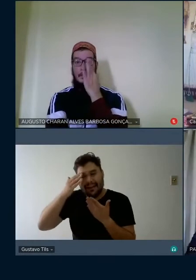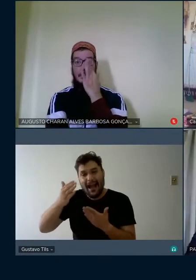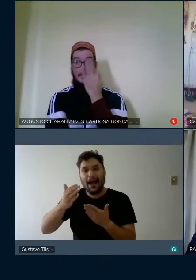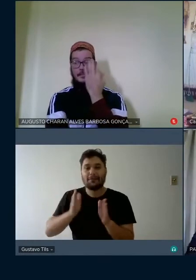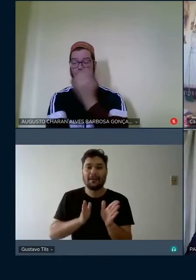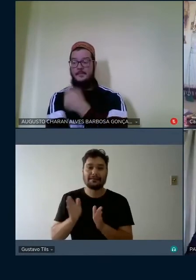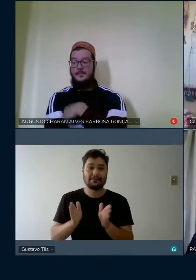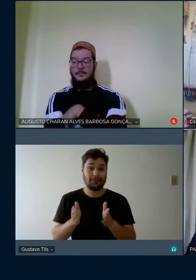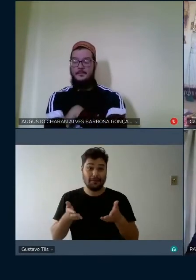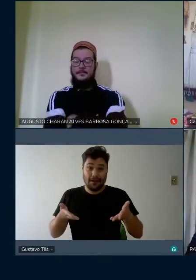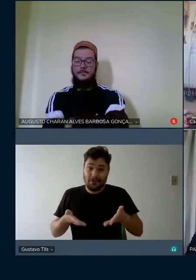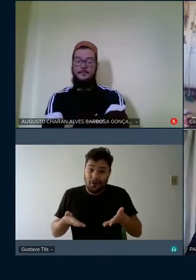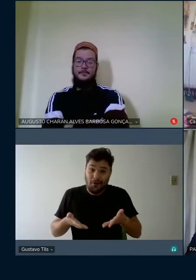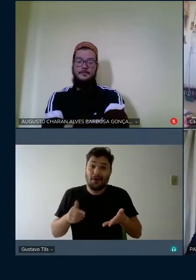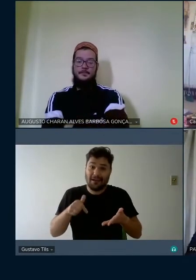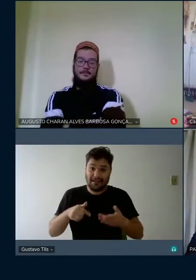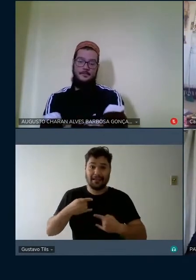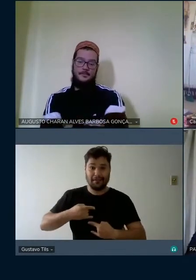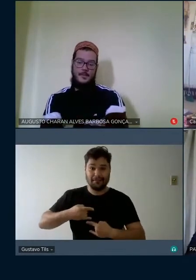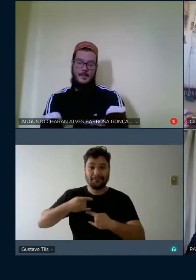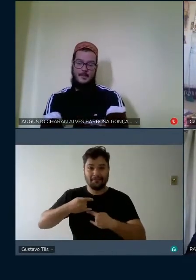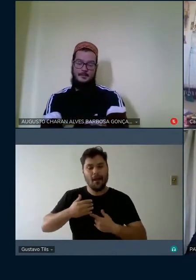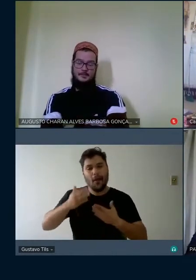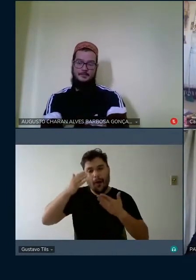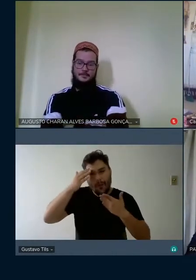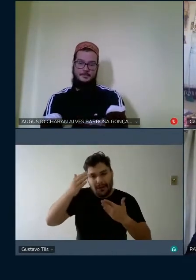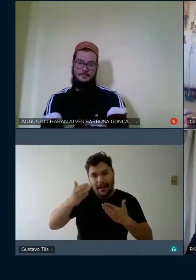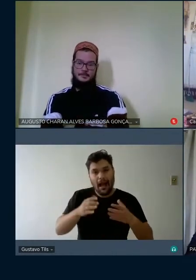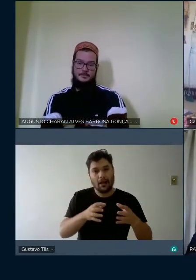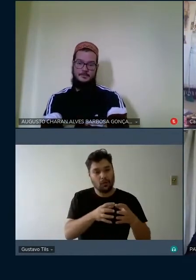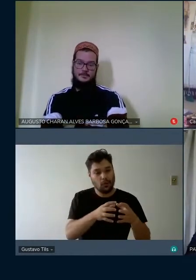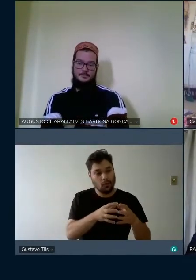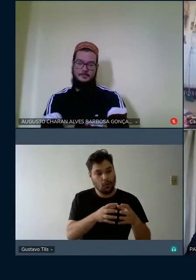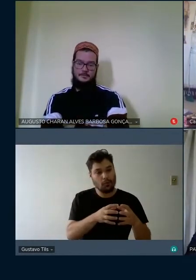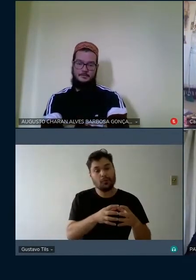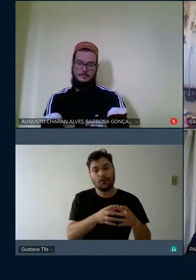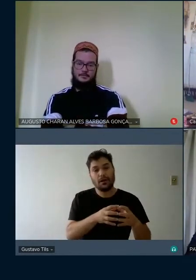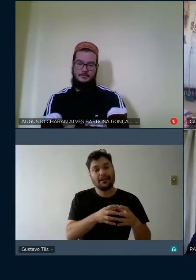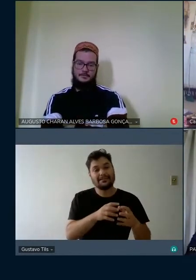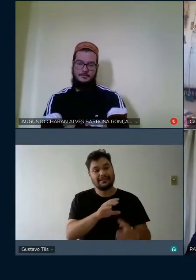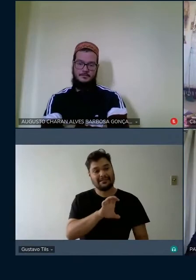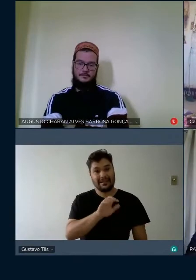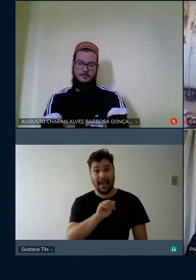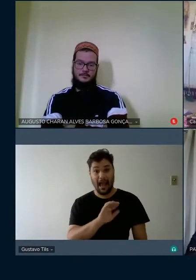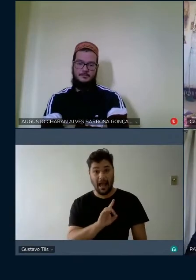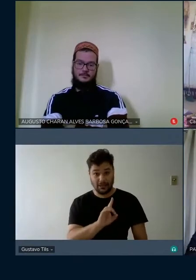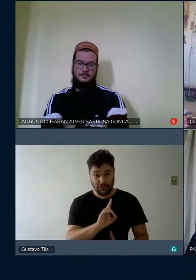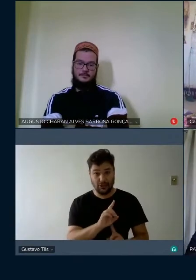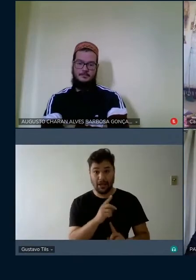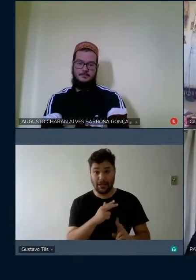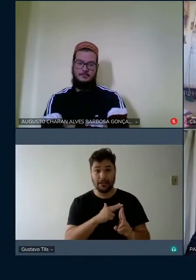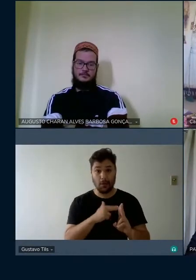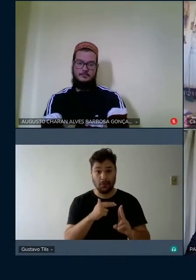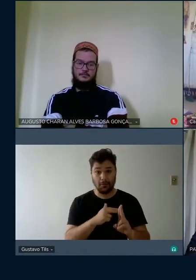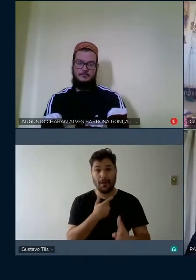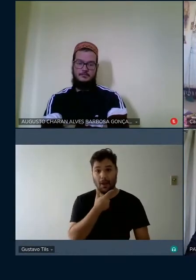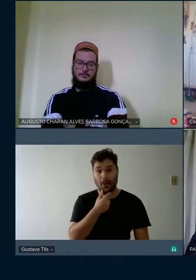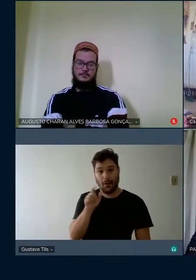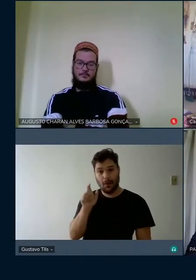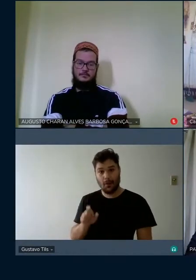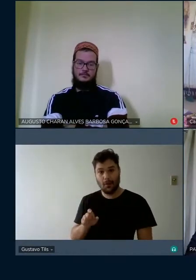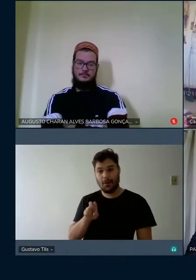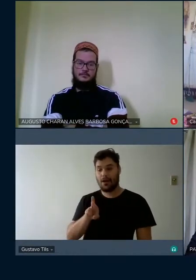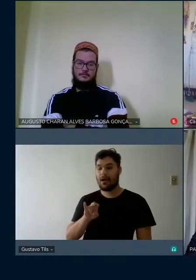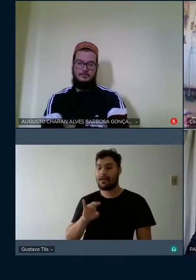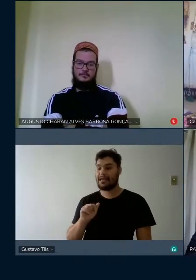neste momento obrigada ao pessoal do Centro de Educação à Distância da UNB na pessoa do Ricardo hoje presente